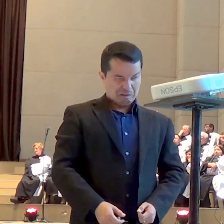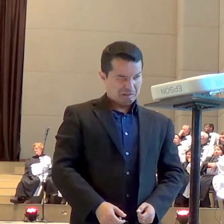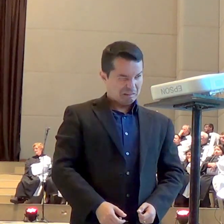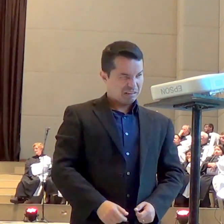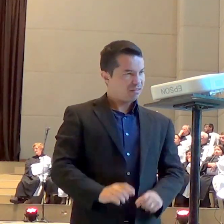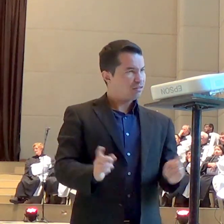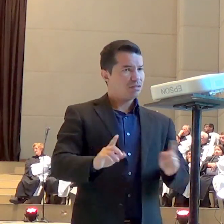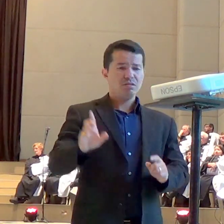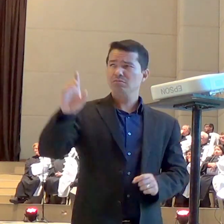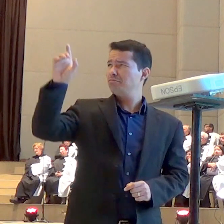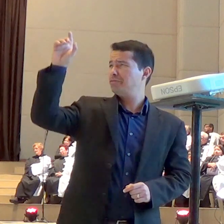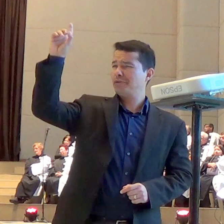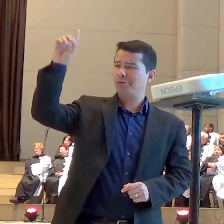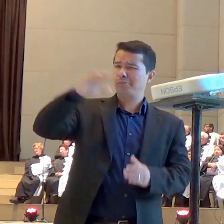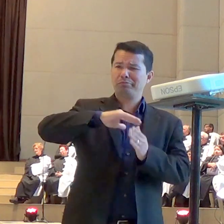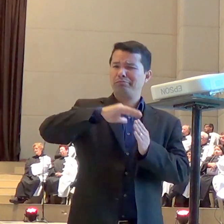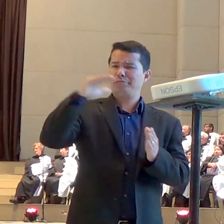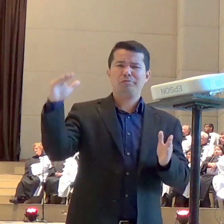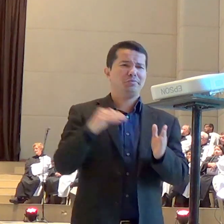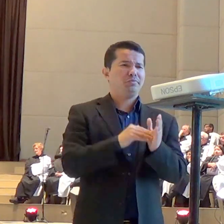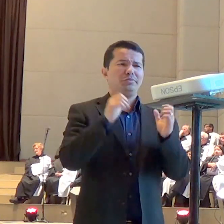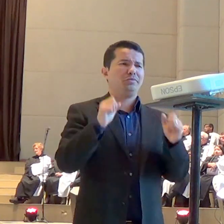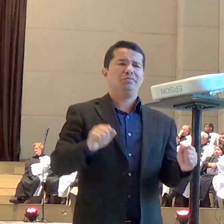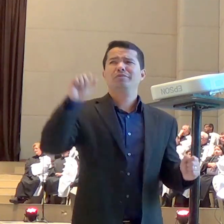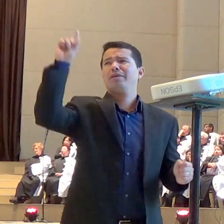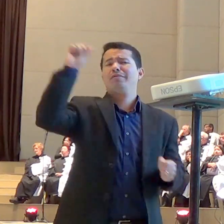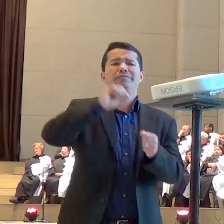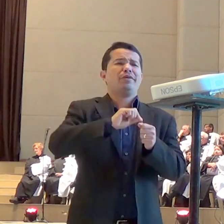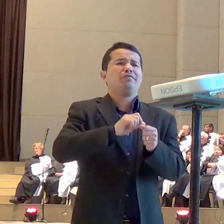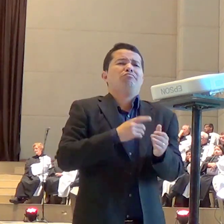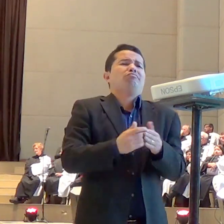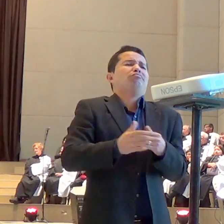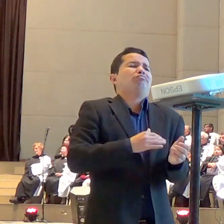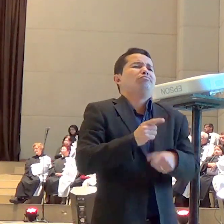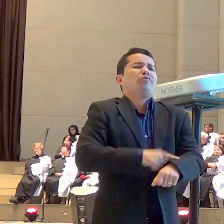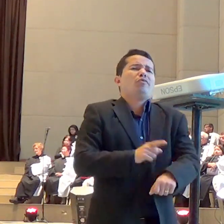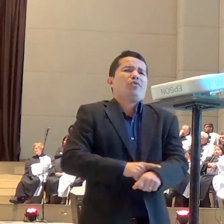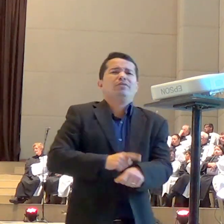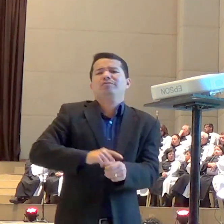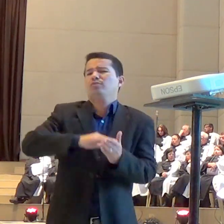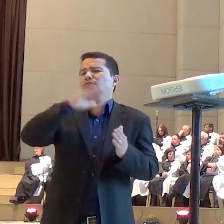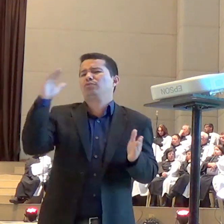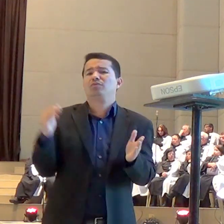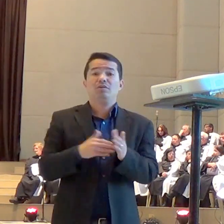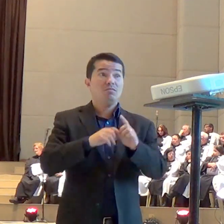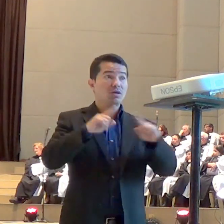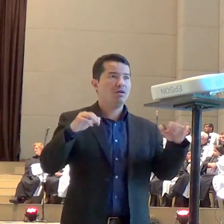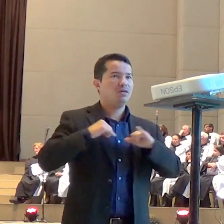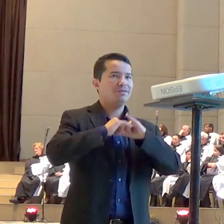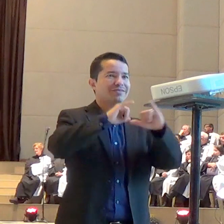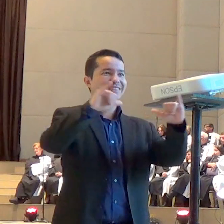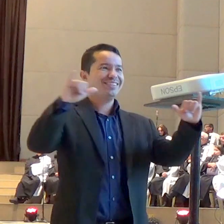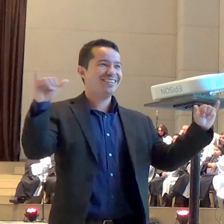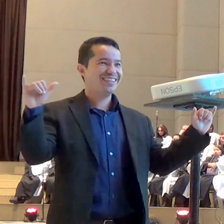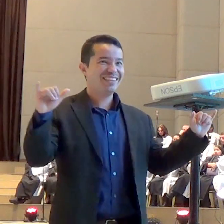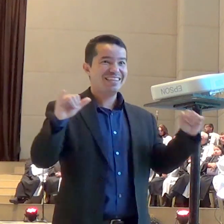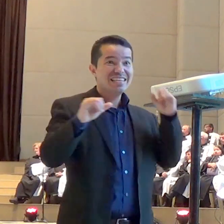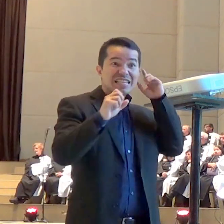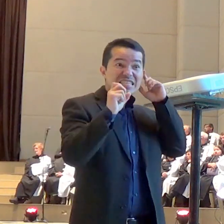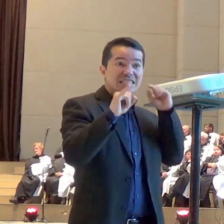quando ele quiser mas uma coisa eu sei quando a gente ora os céus se movimentam a